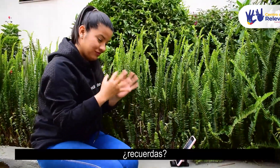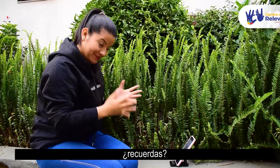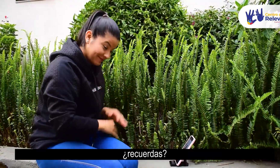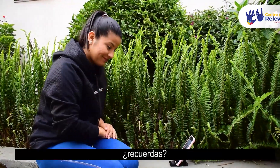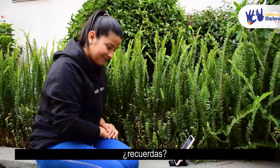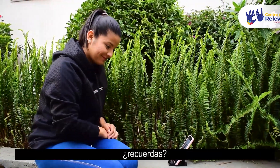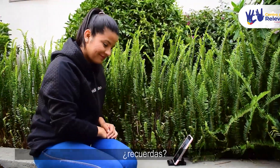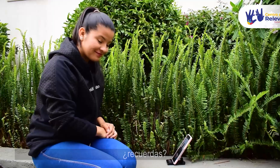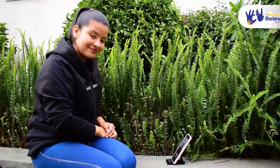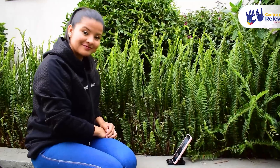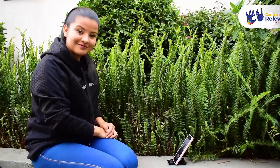¿recuerdas?